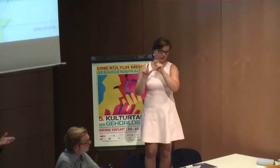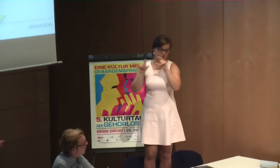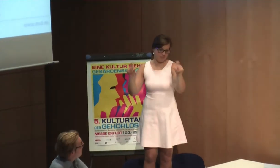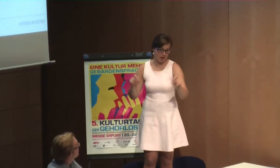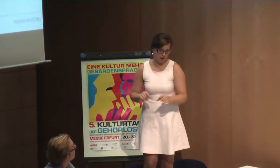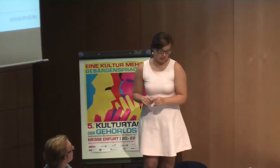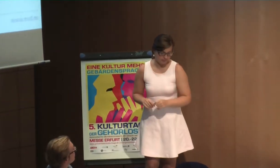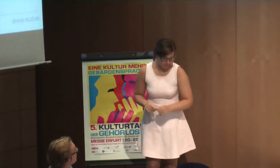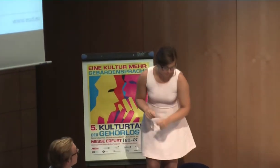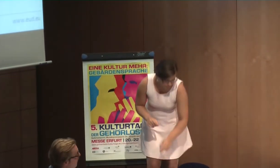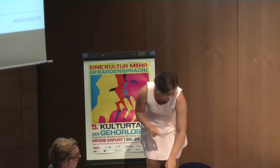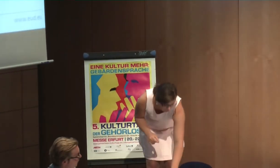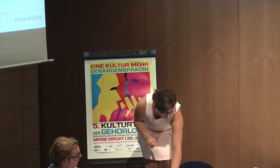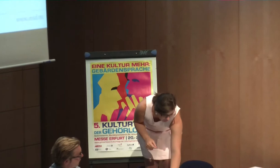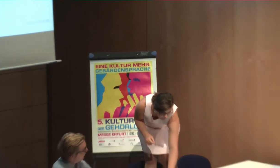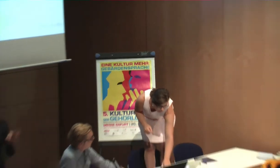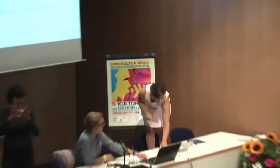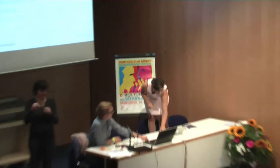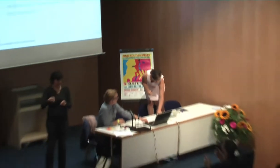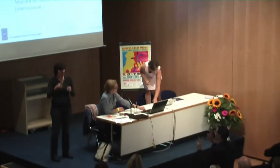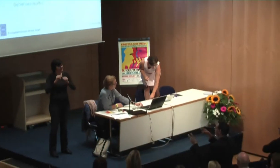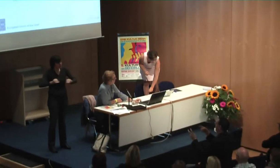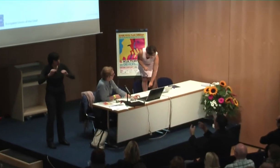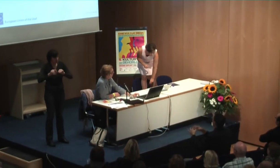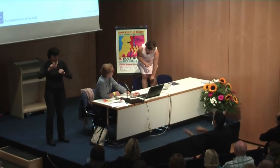dann schon eine Barriere. Also dieser Artikel ist ein sehr wichtiger Artikel.